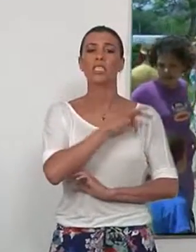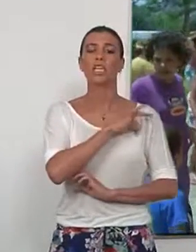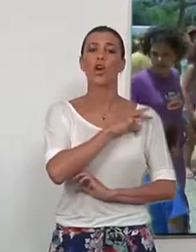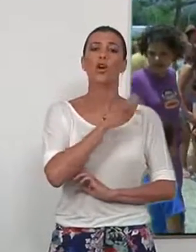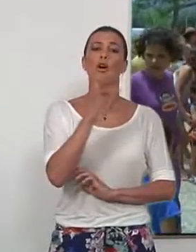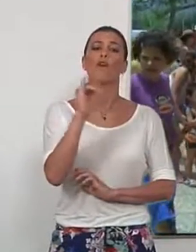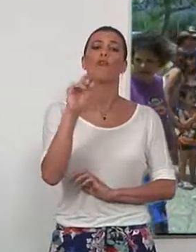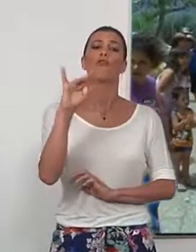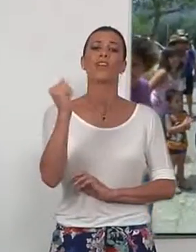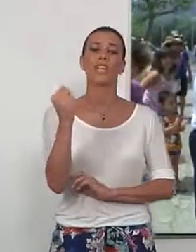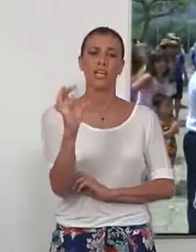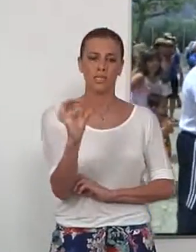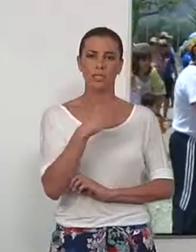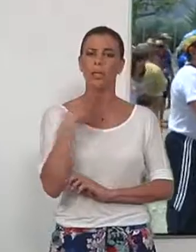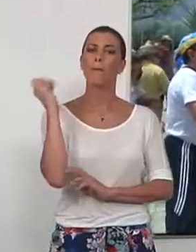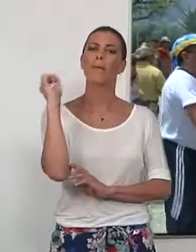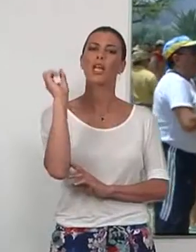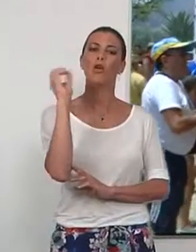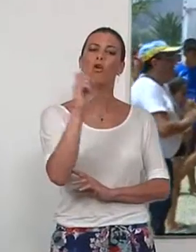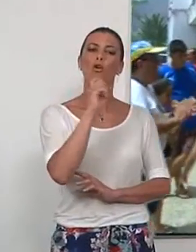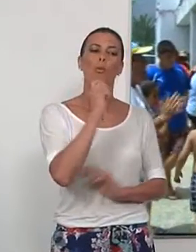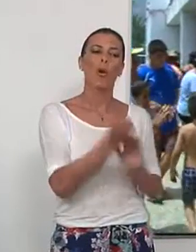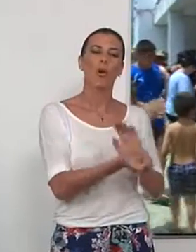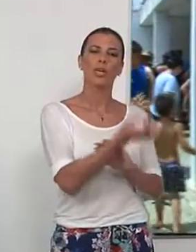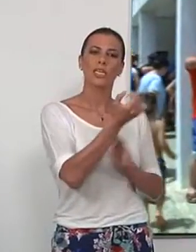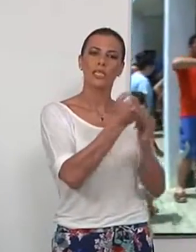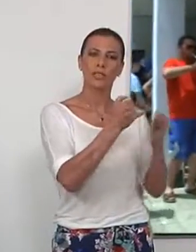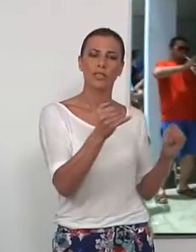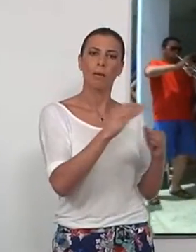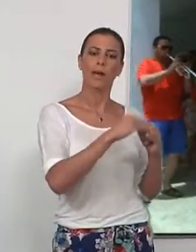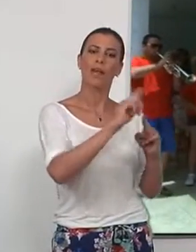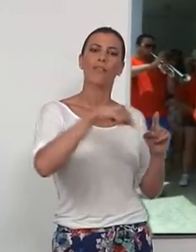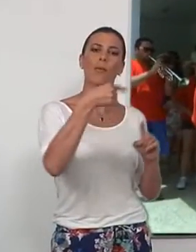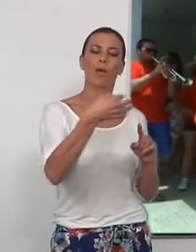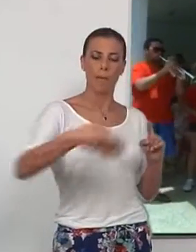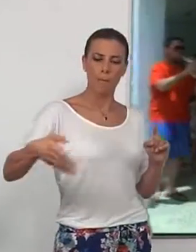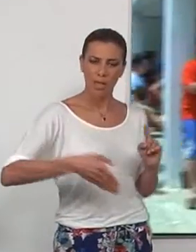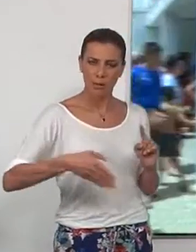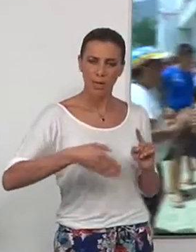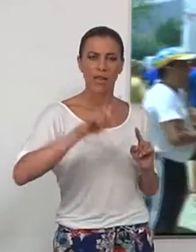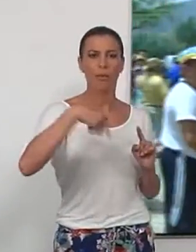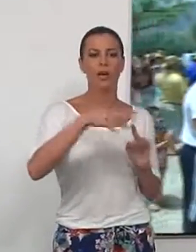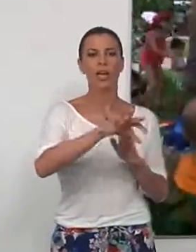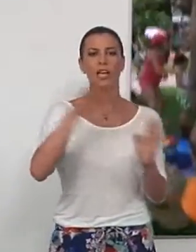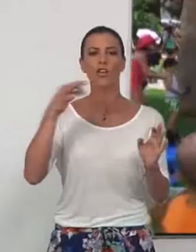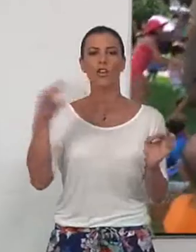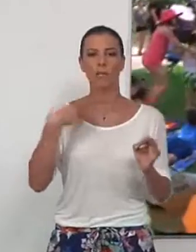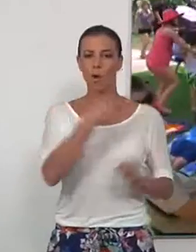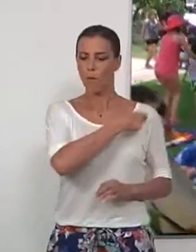hablará en su pregón sobre el origen de las fiestas para dar paso a la verbena y a la elección de la reina y damas.